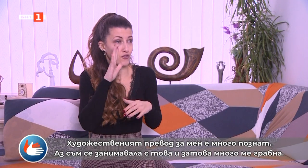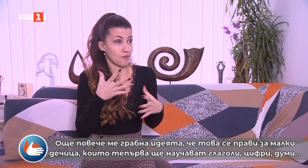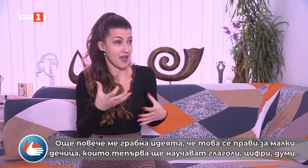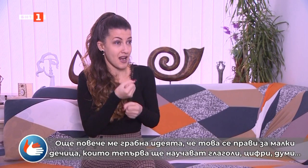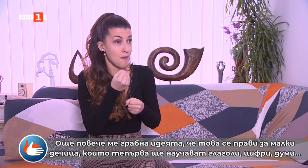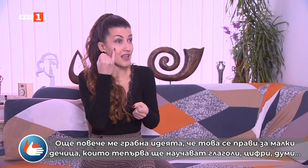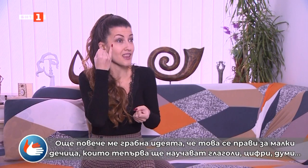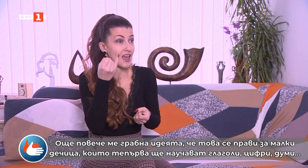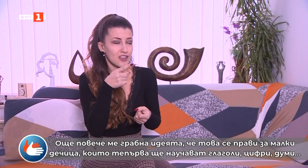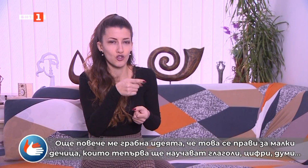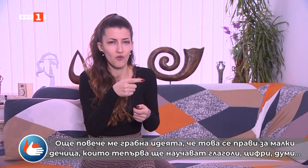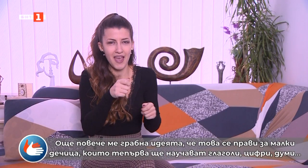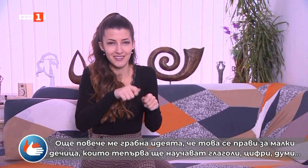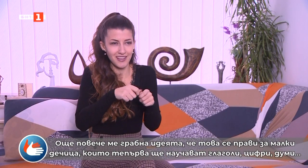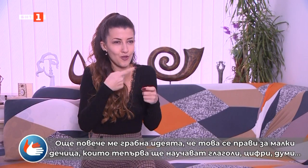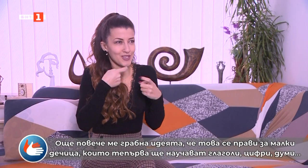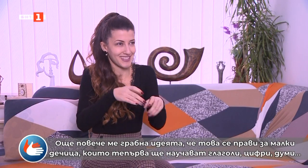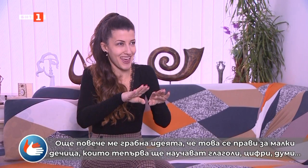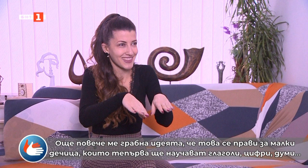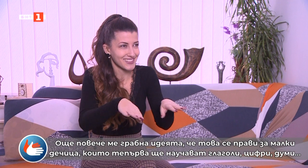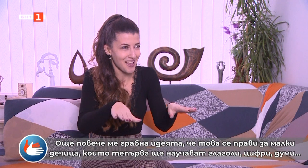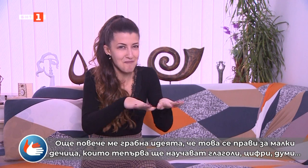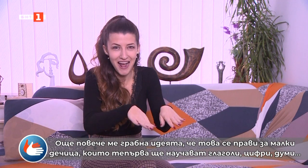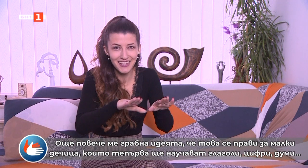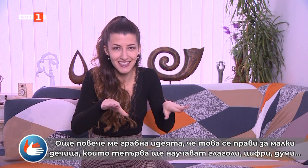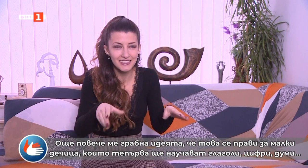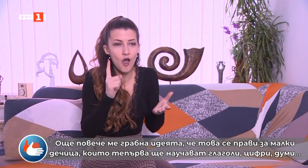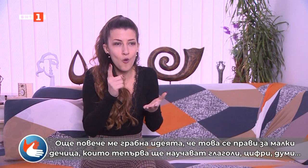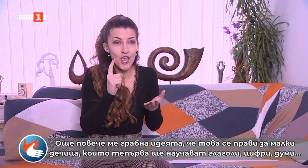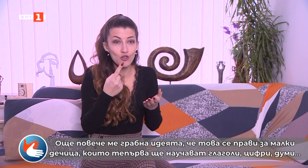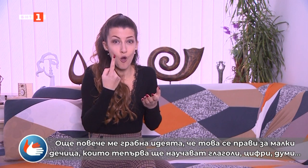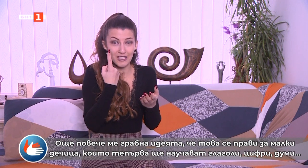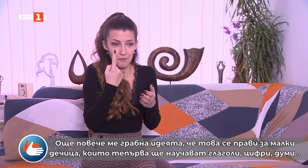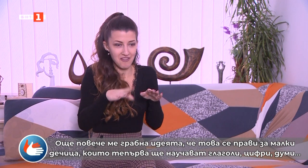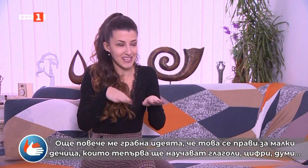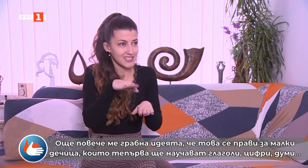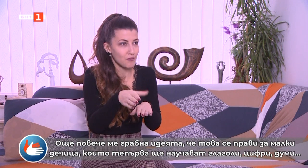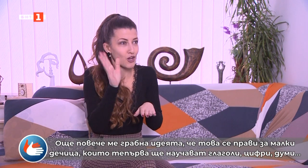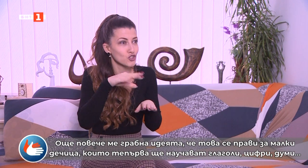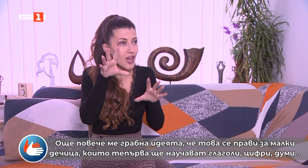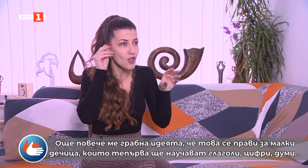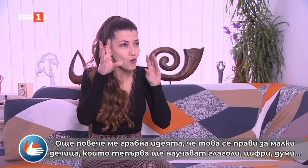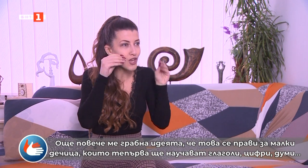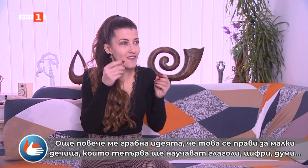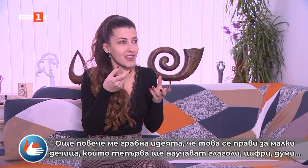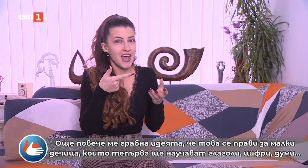Още повече ме грабна идеята, че това се прави за малки дечица, които те първа ще научават глаголи,